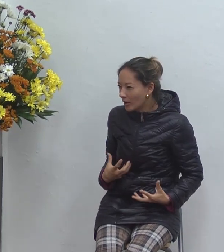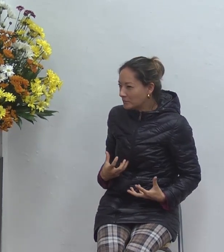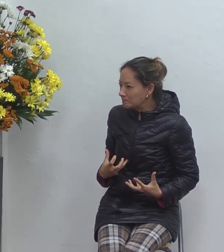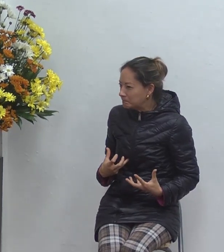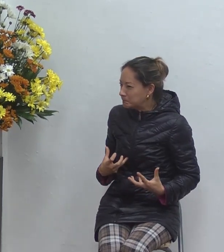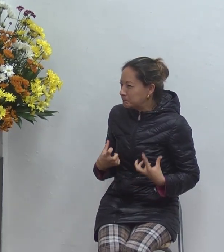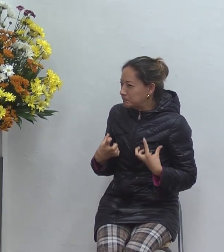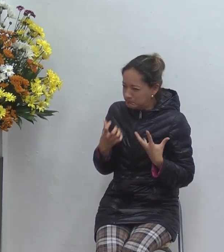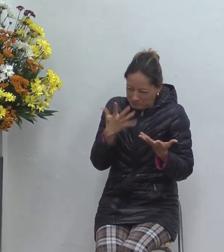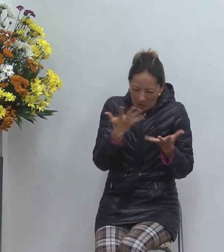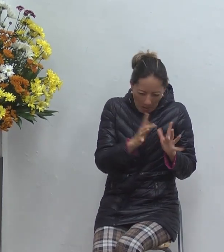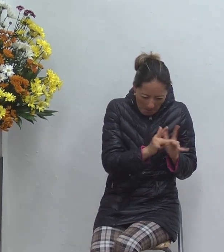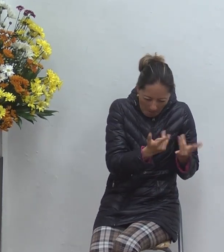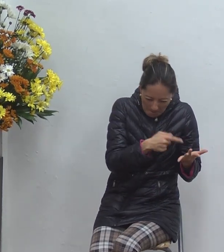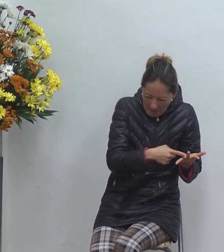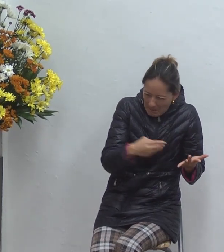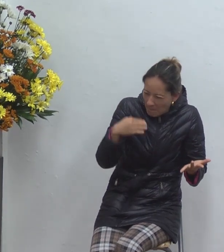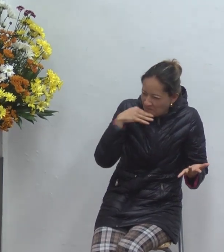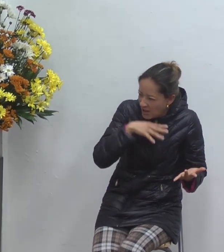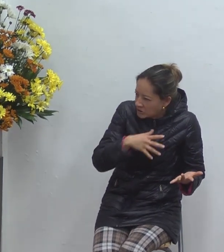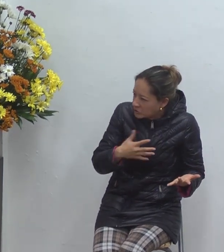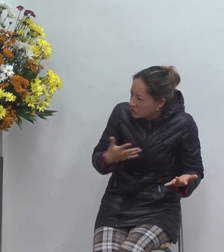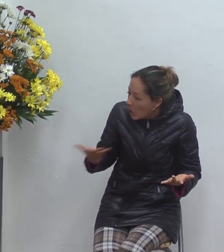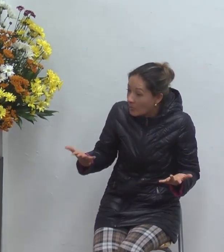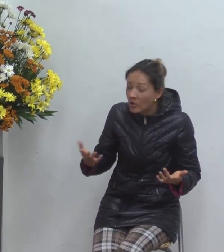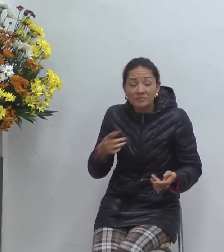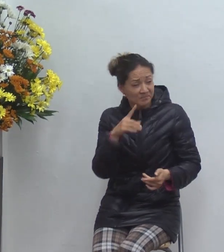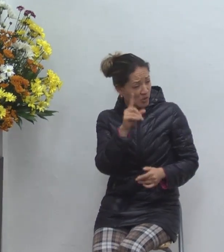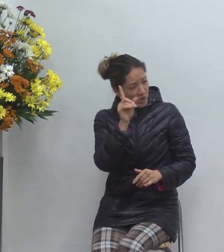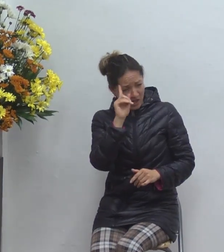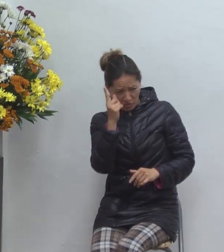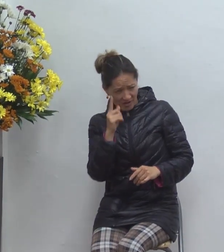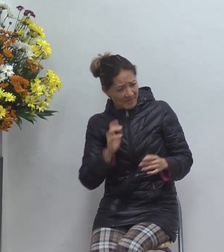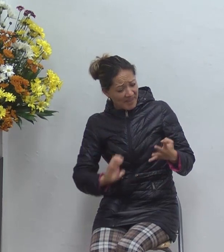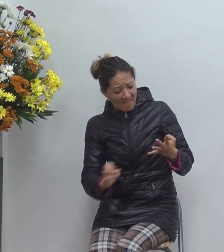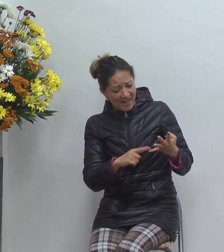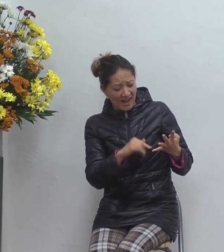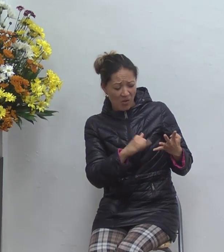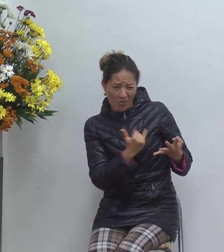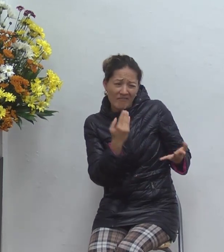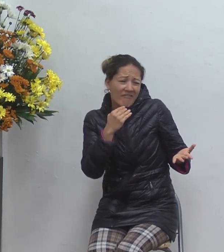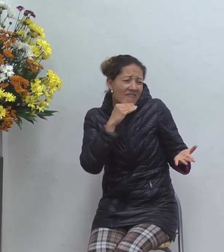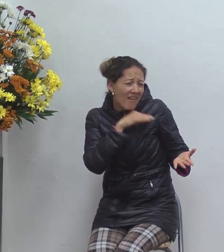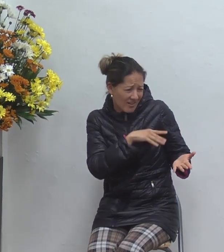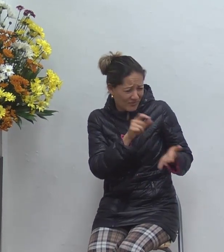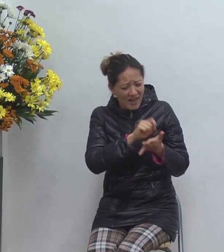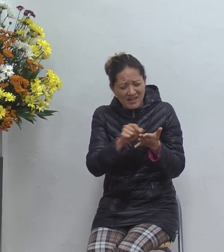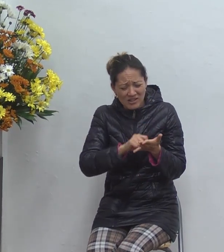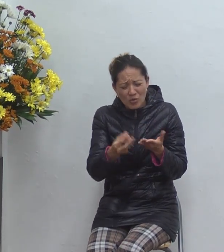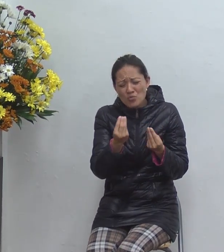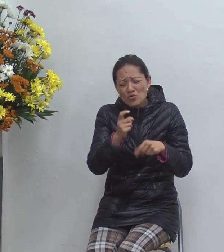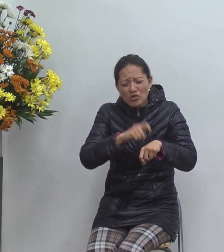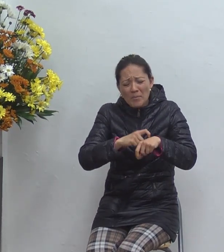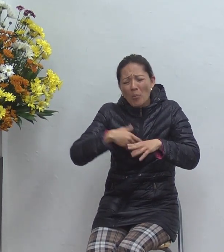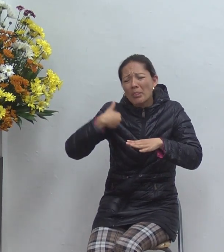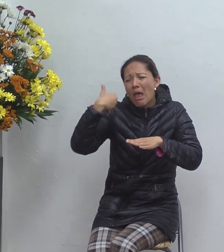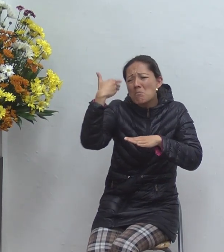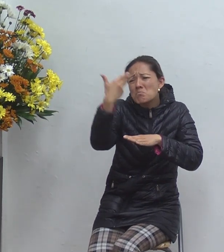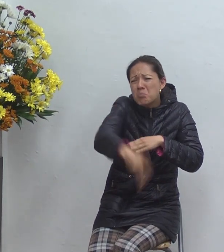yo como así yo usted no sabe que el evangelio de juan es mentira eso fue escrito mucho tiempo es eso es que dice la teología